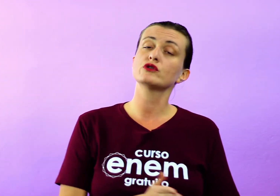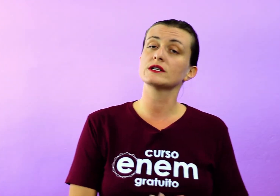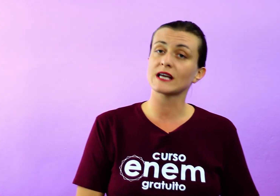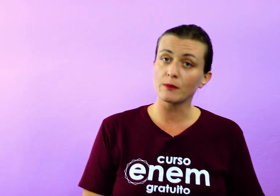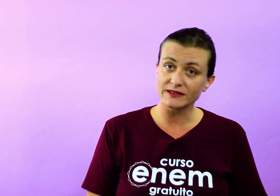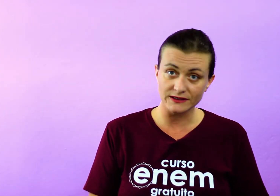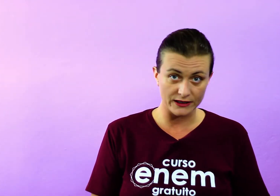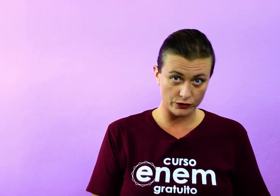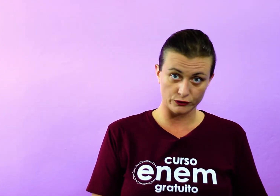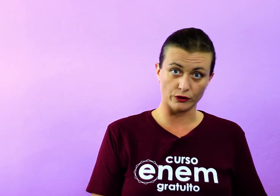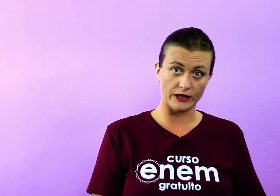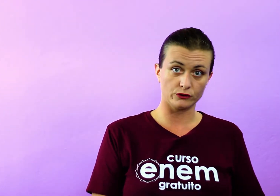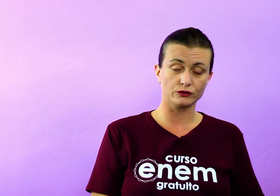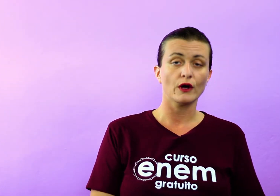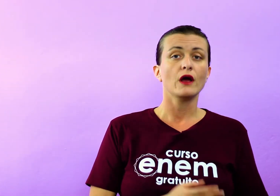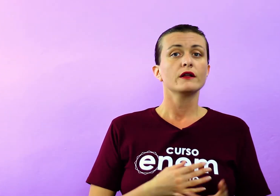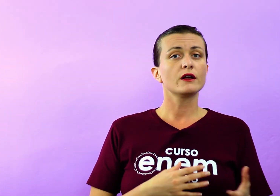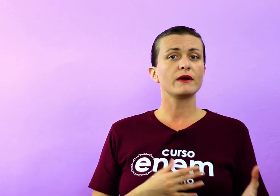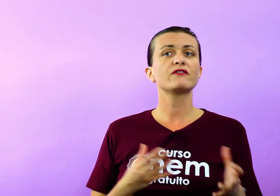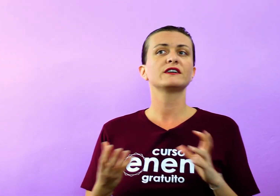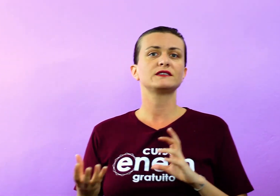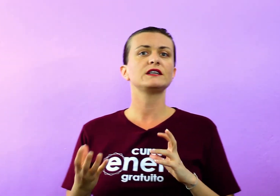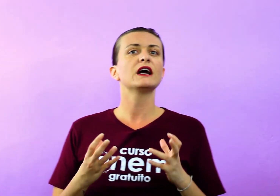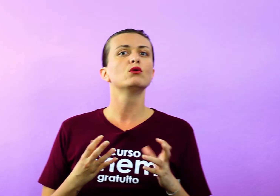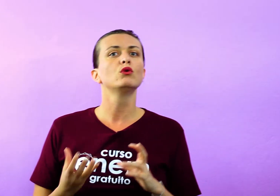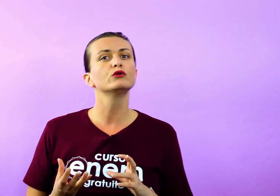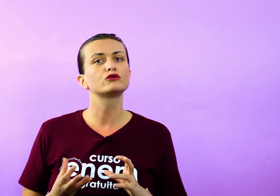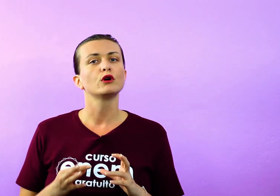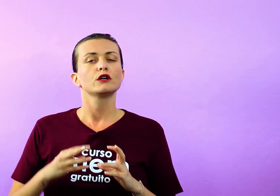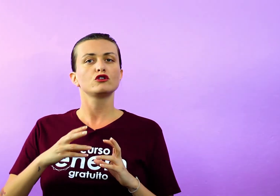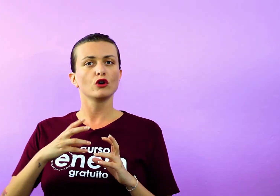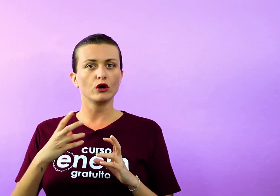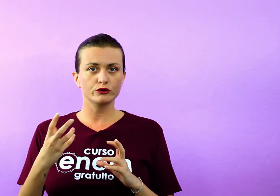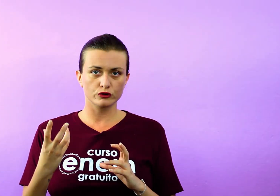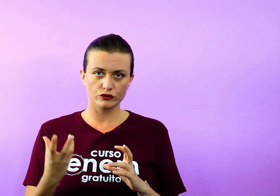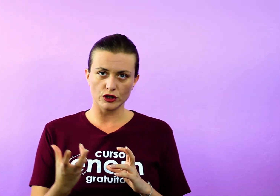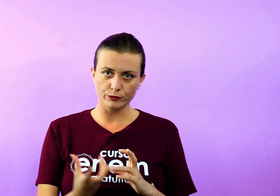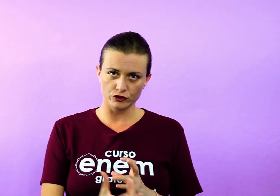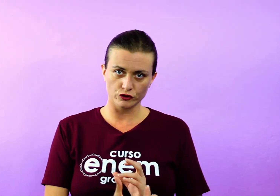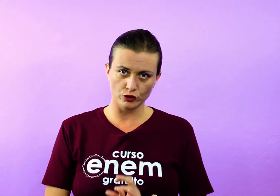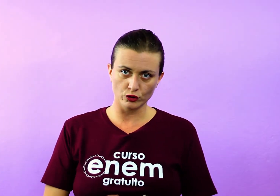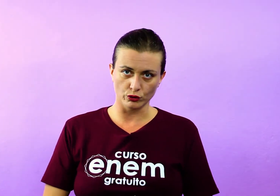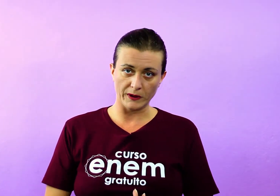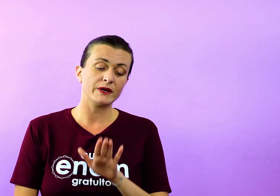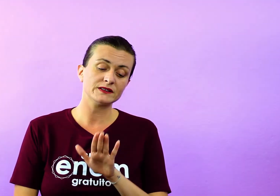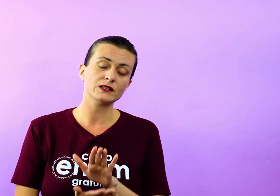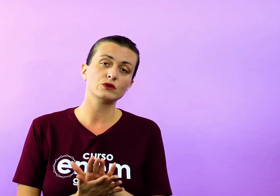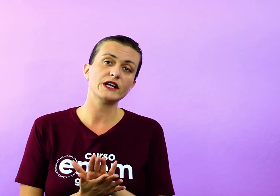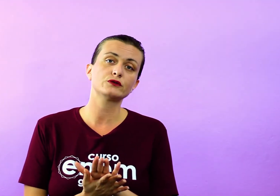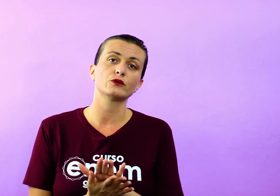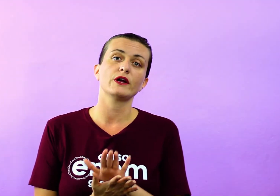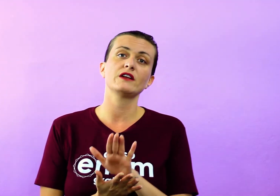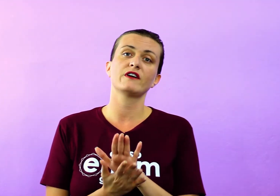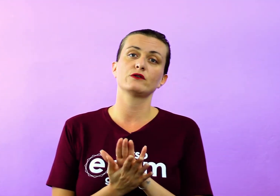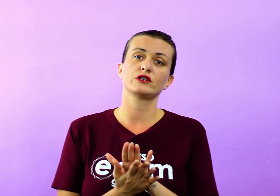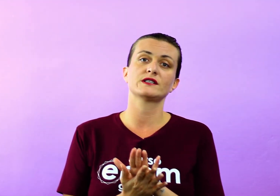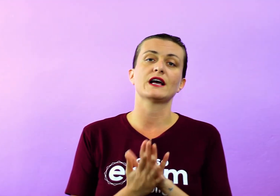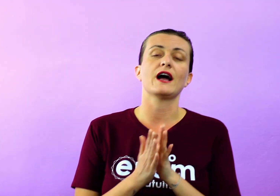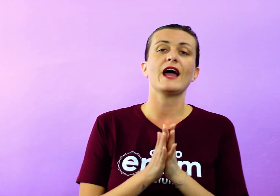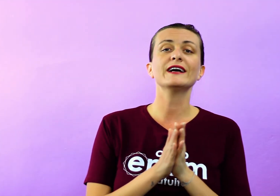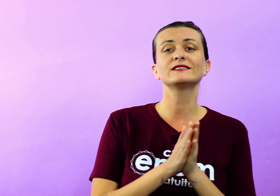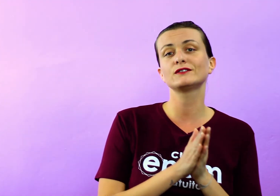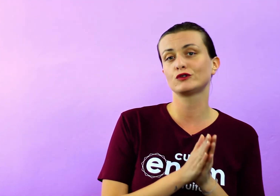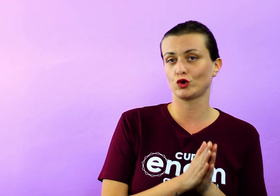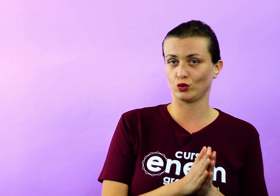E o Gregório utilizava bastante de sonetos. Também fazia o uso de outros tipos de estrutura. Pensando nisso, ele vai